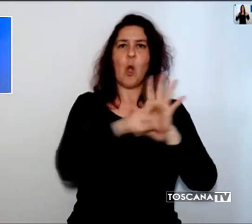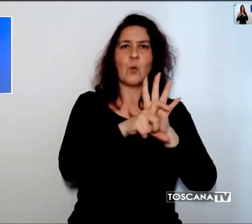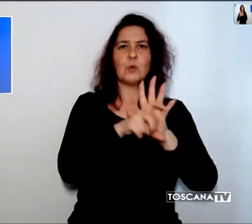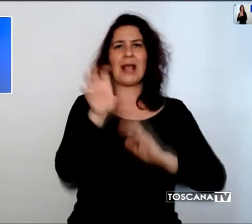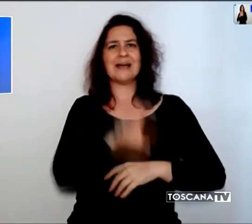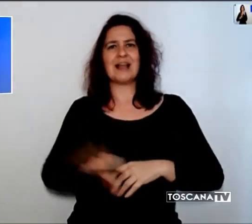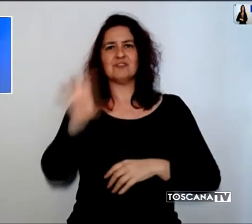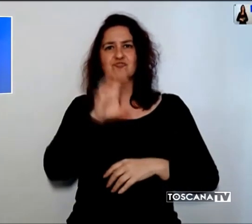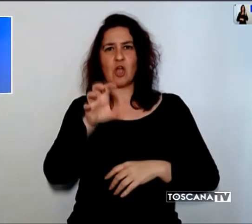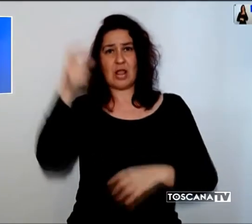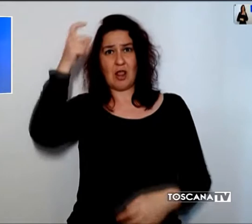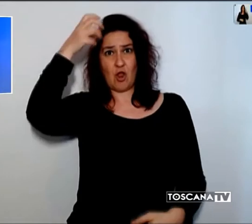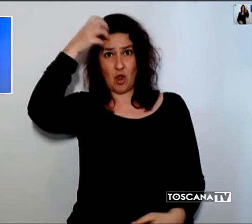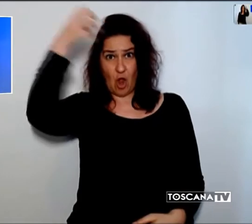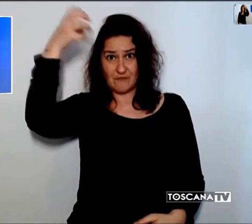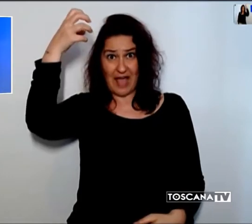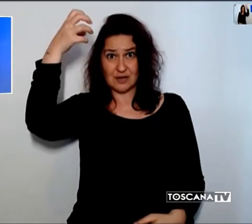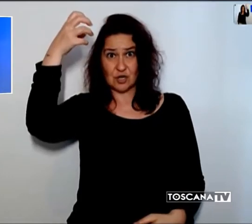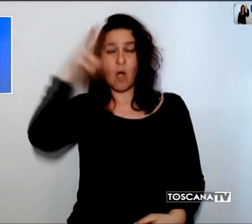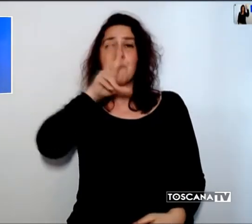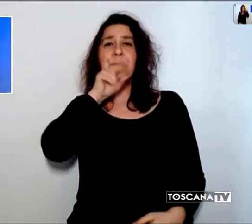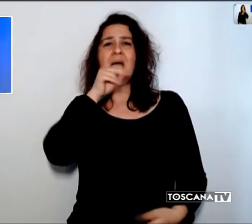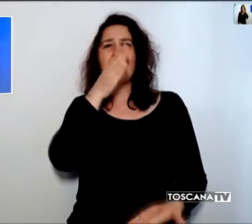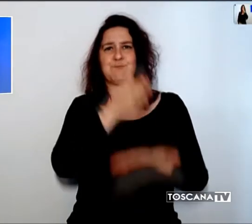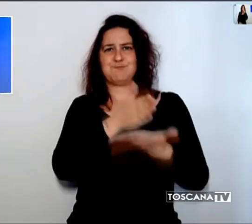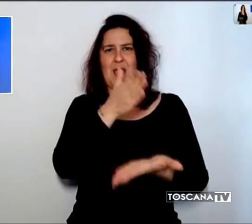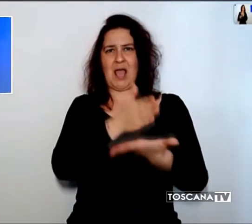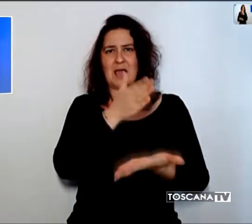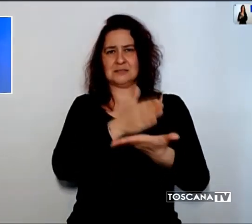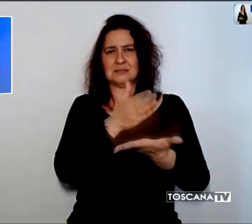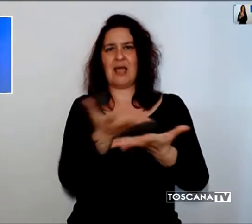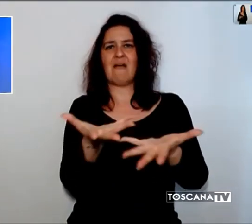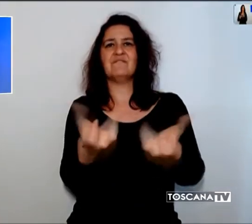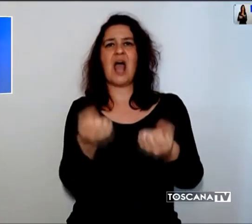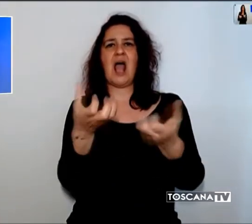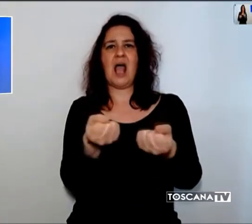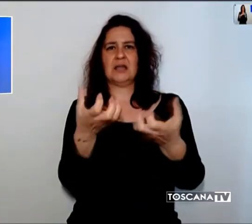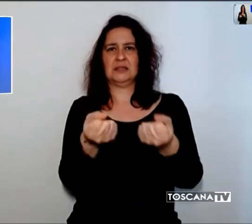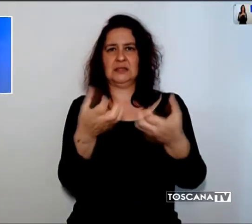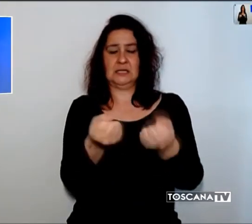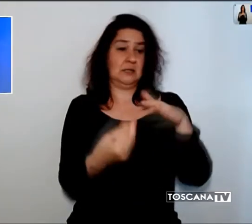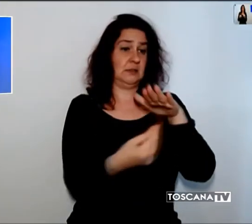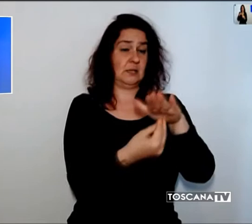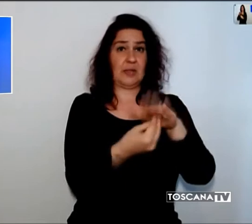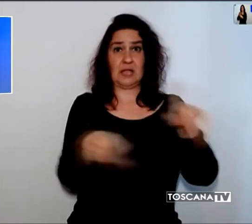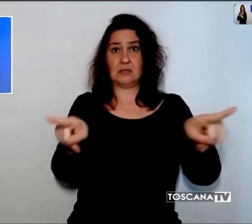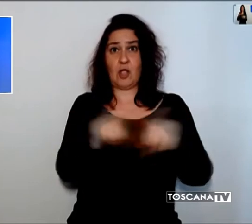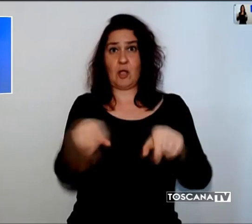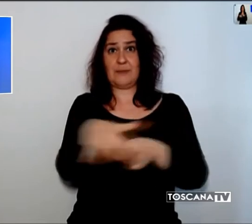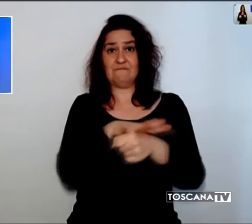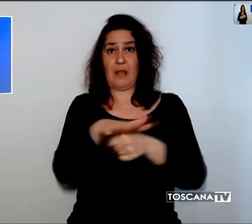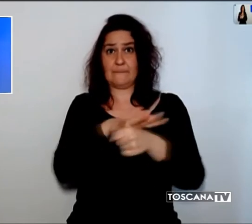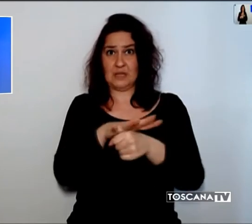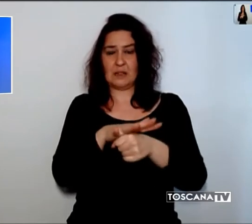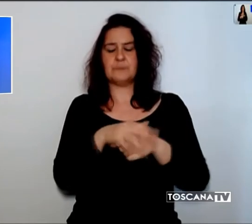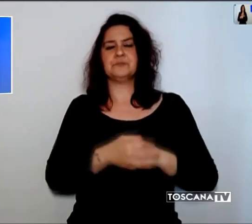chiacchiere adesso i fatti ma anche dipendenti uguale nostra famiglia. I manifestanti non